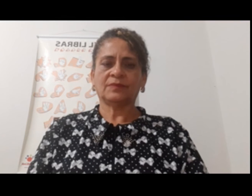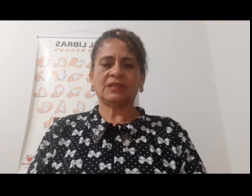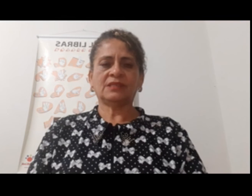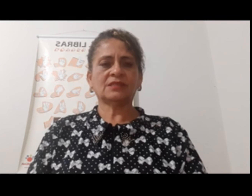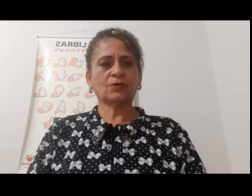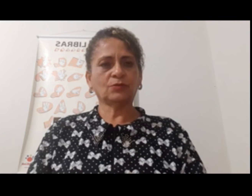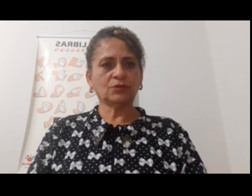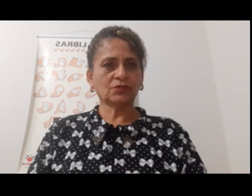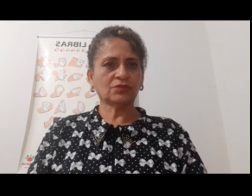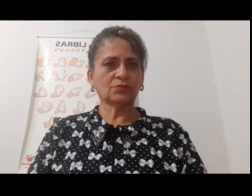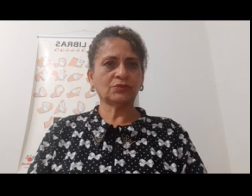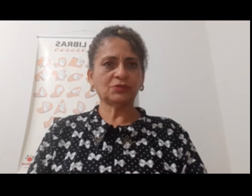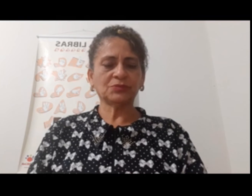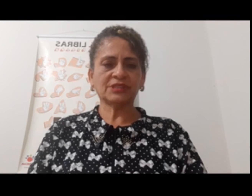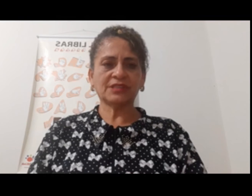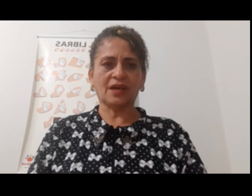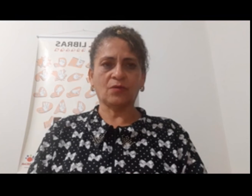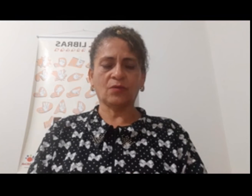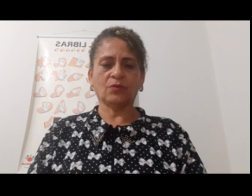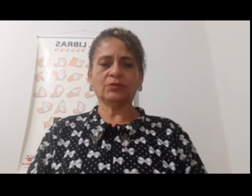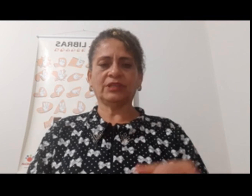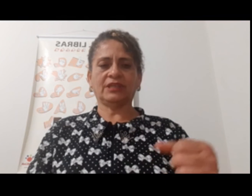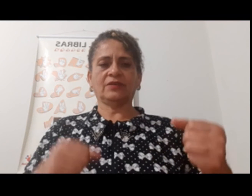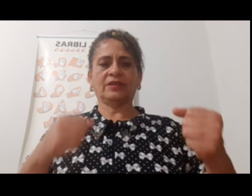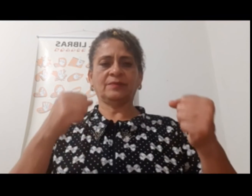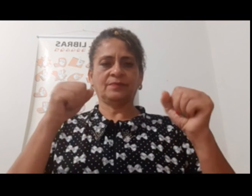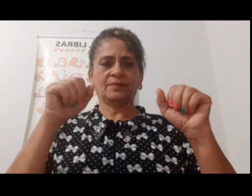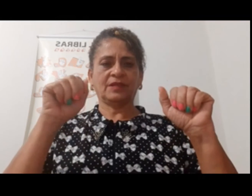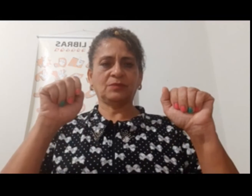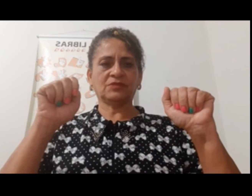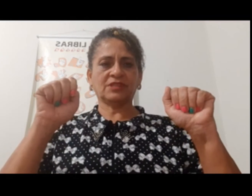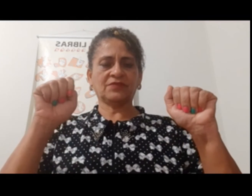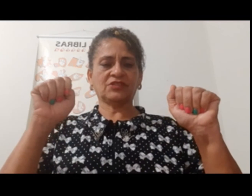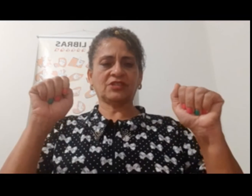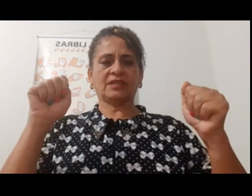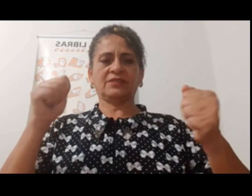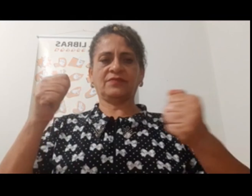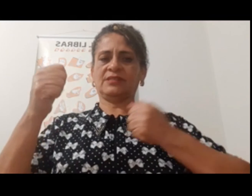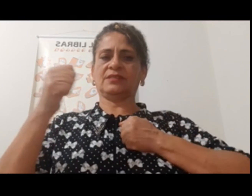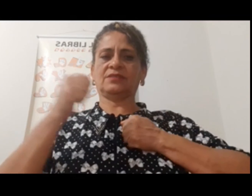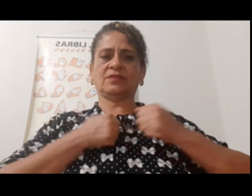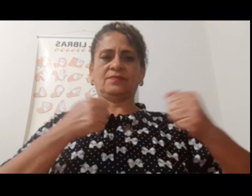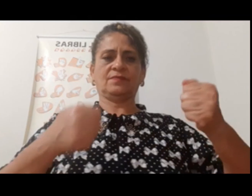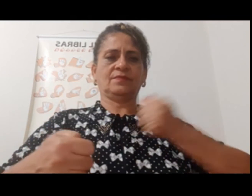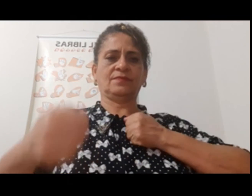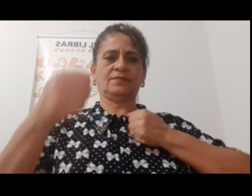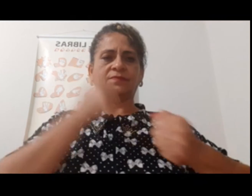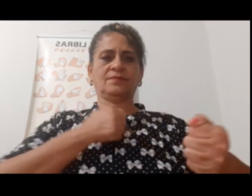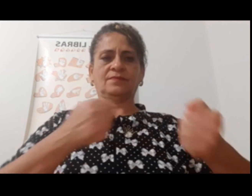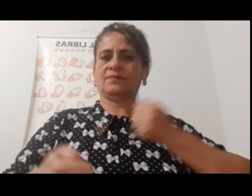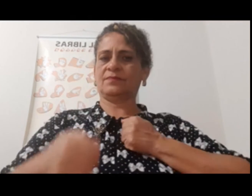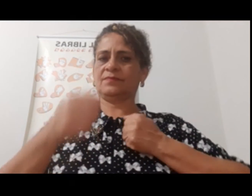Esse é o nosso último sinal. Gorila. Mãozinha fechada e faz isso aí.